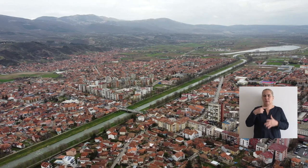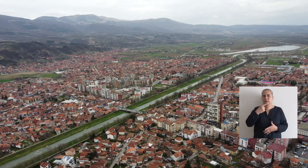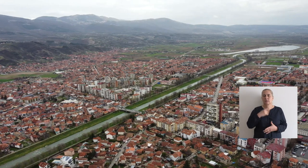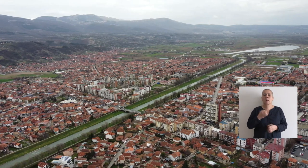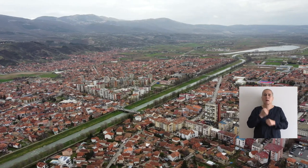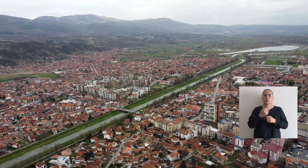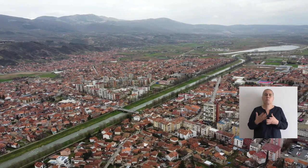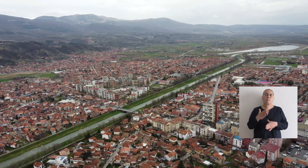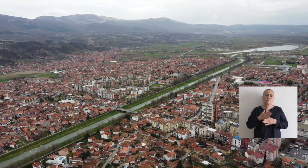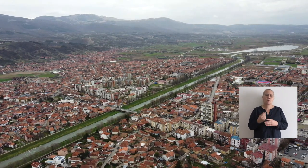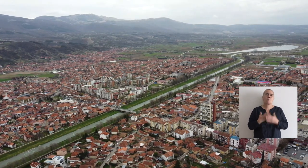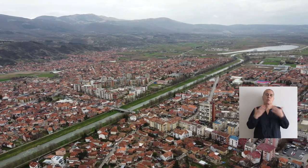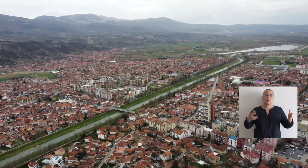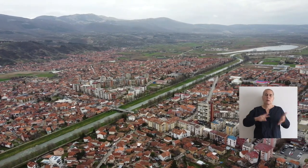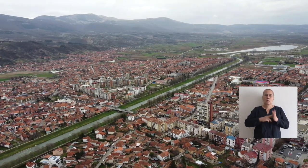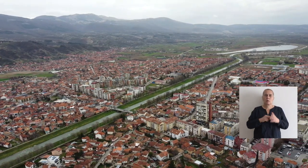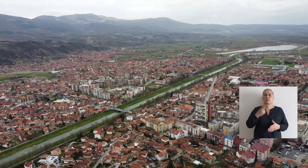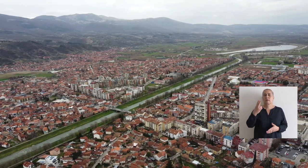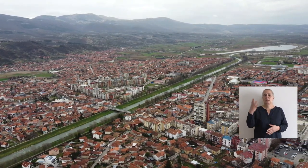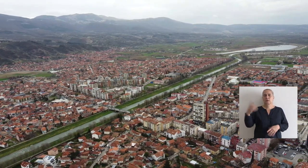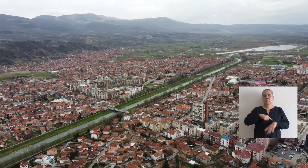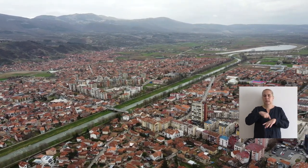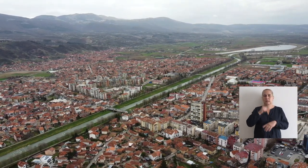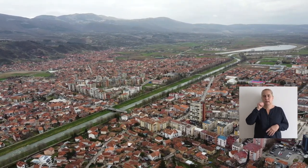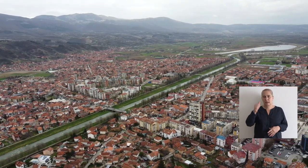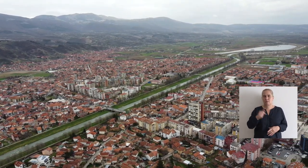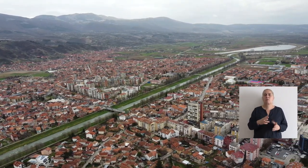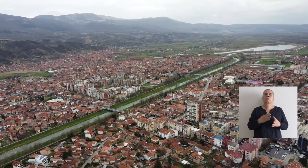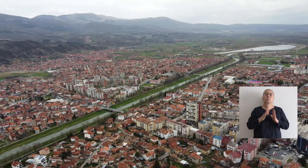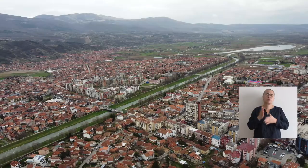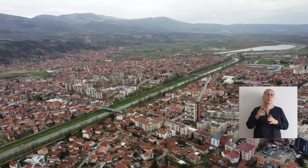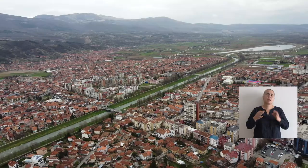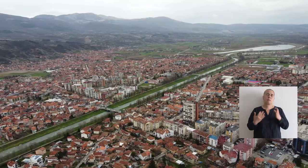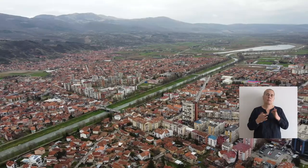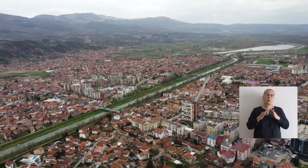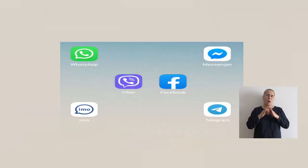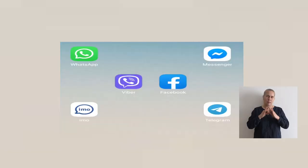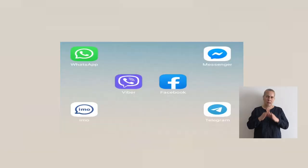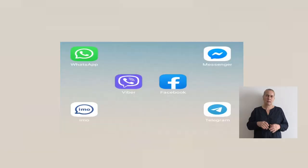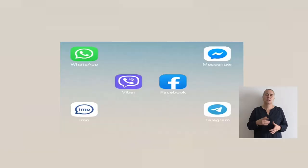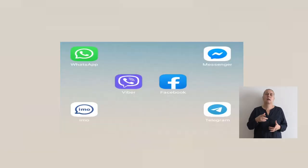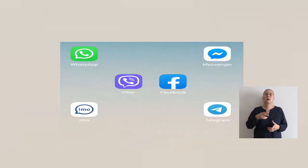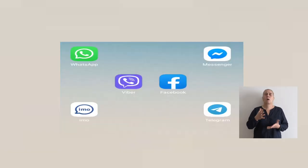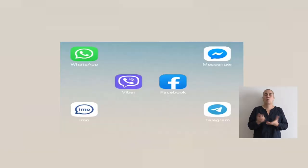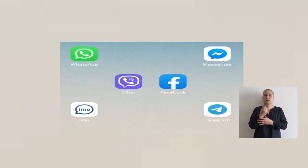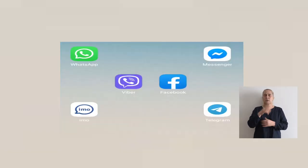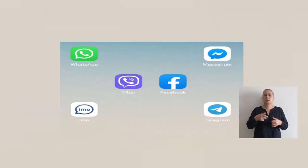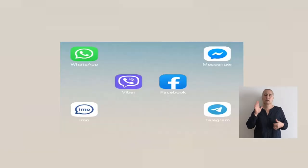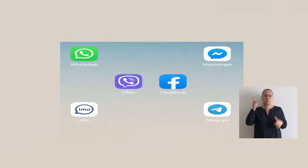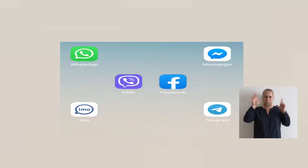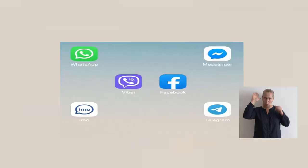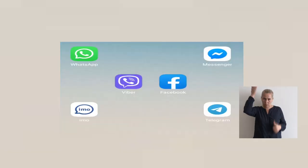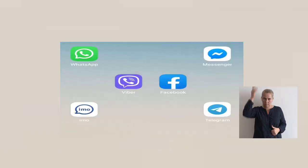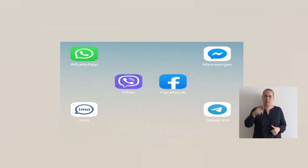znakovni jezik. Funkcioniše uz pomoć modernjih tehnologija, 24 sata dnevno, putem najpoznatijih aplikacija.